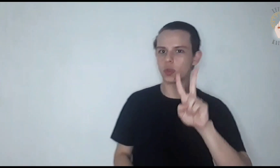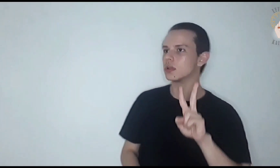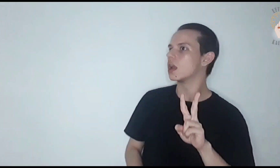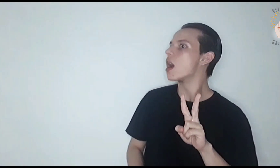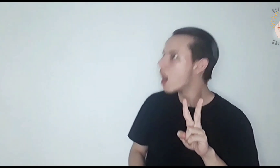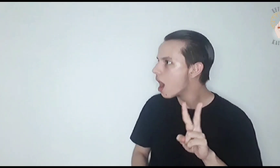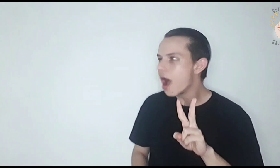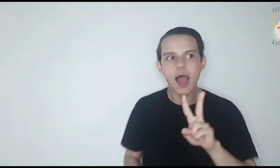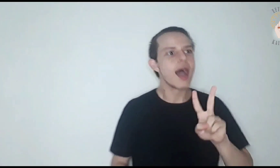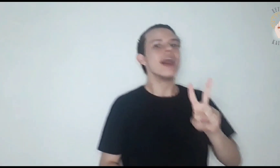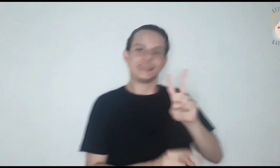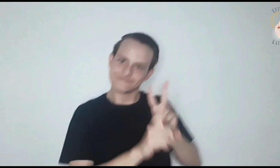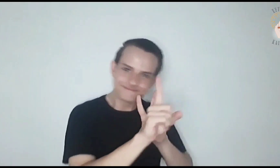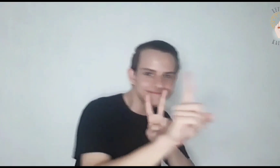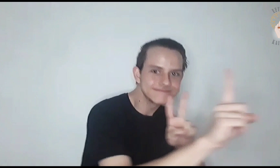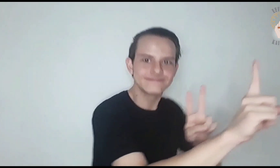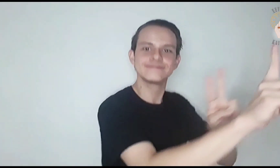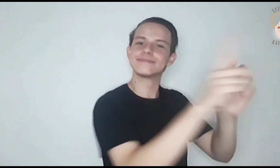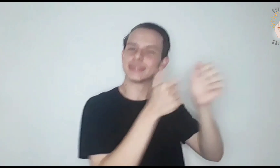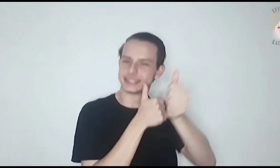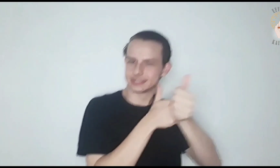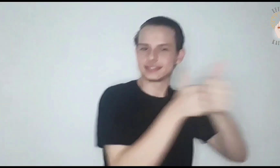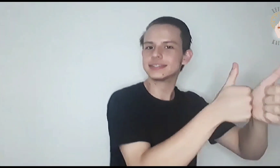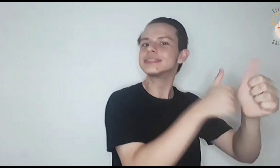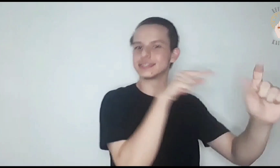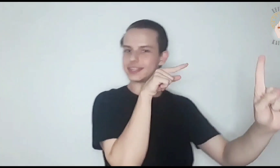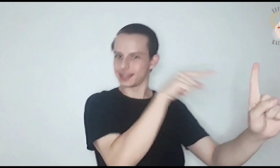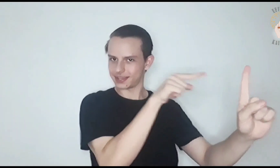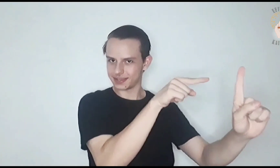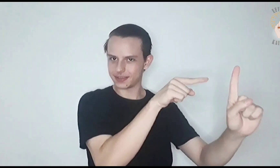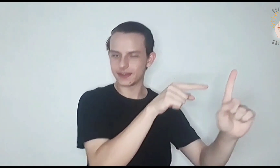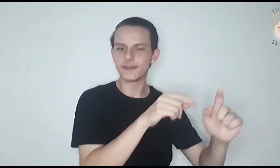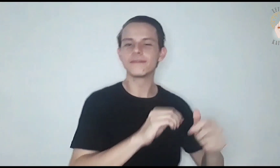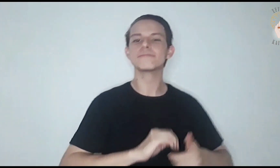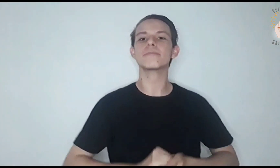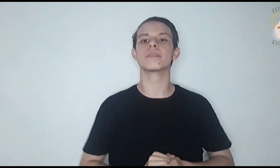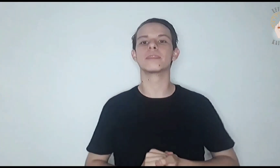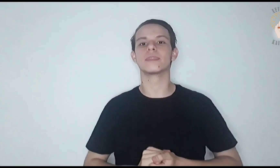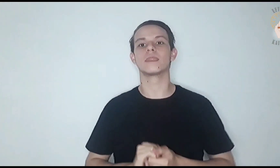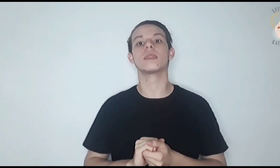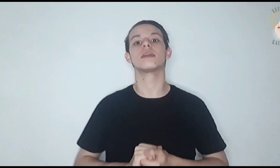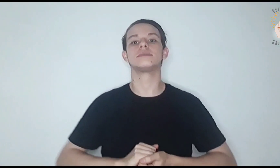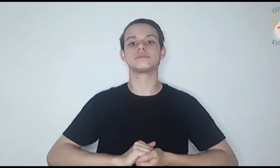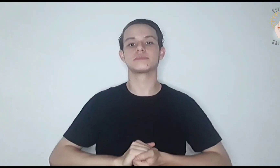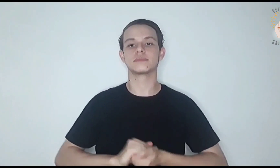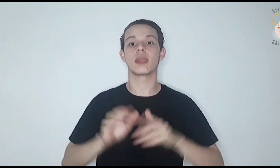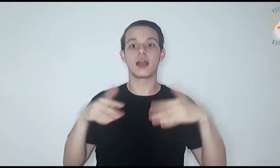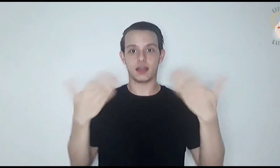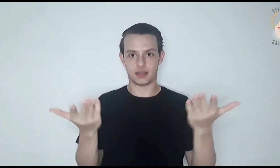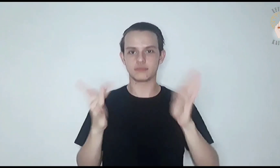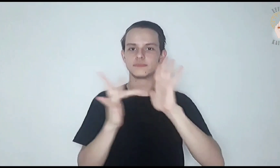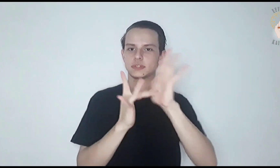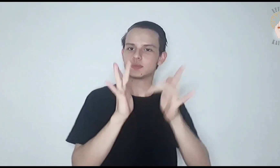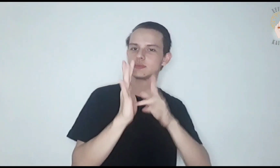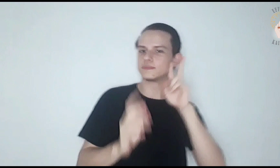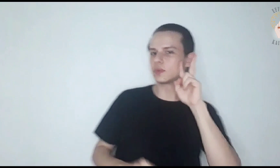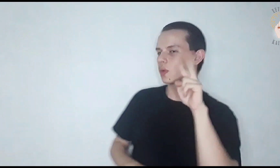Ouvindo essas palavras, os dois discípulos seguiram Jesus. Voltando-se para